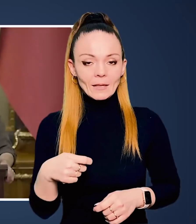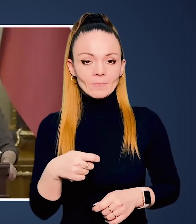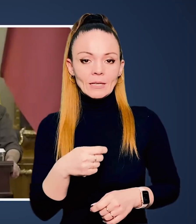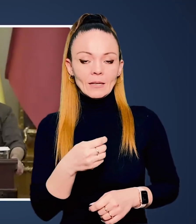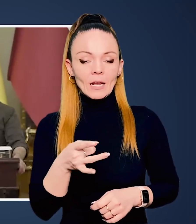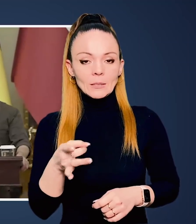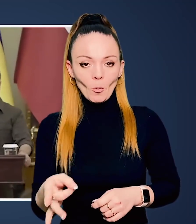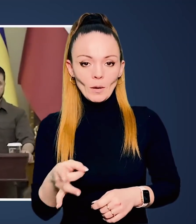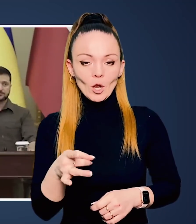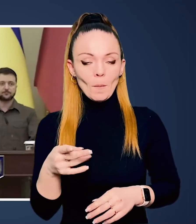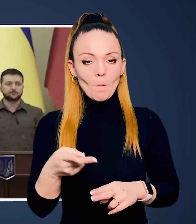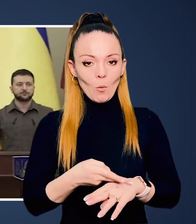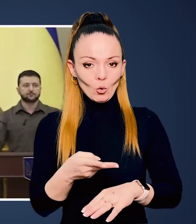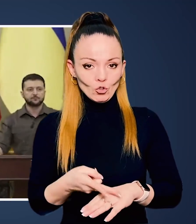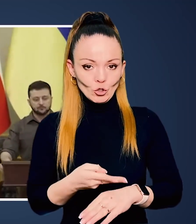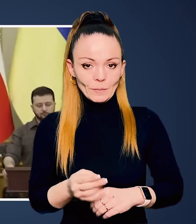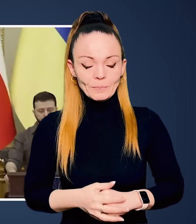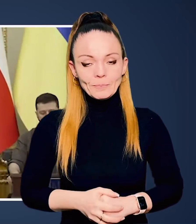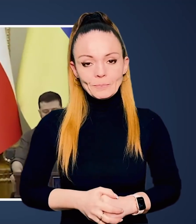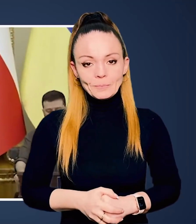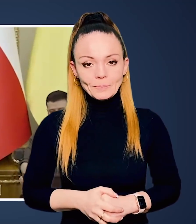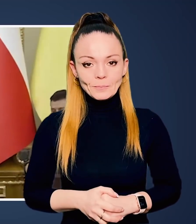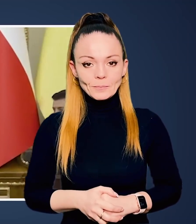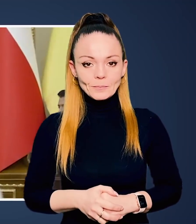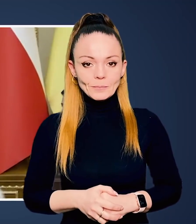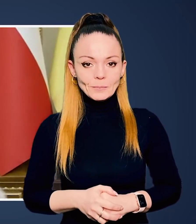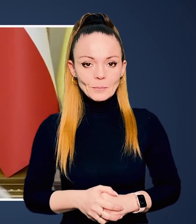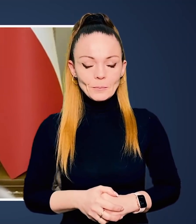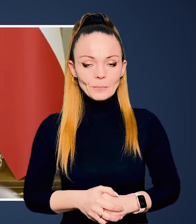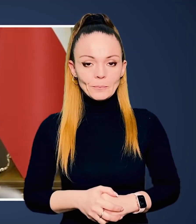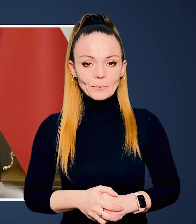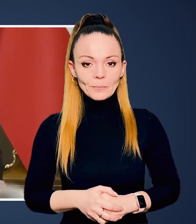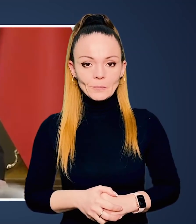Польща Statement by the President of the Republic of Poland